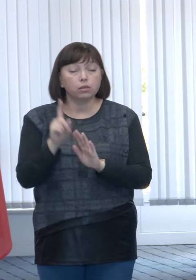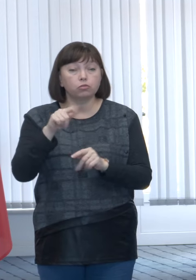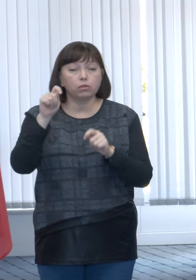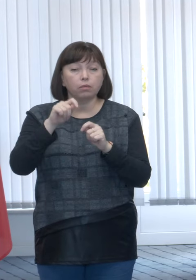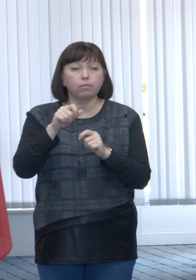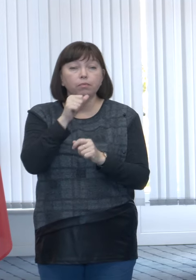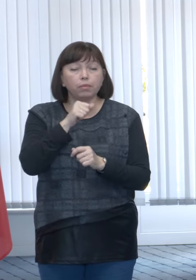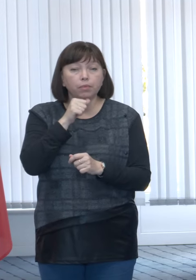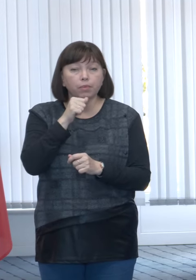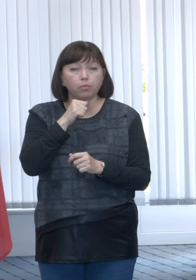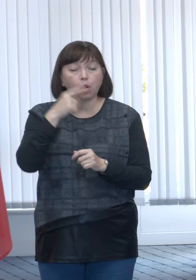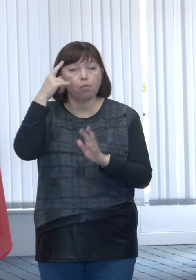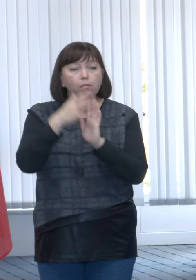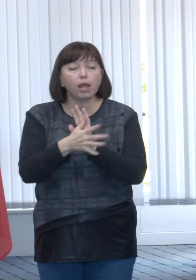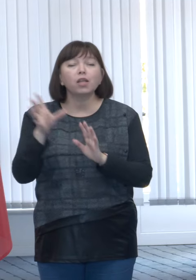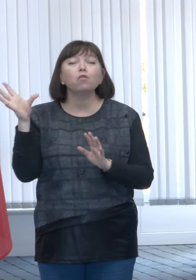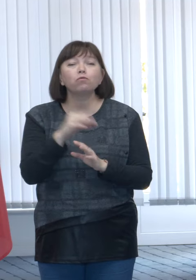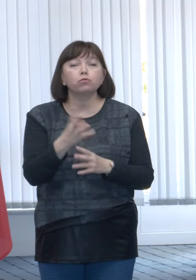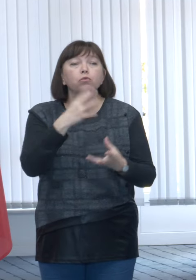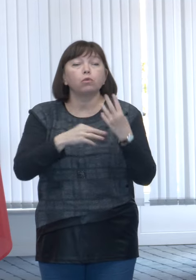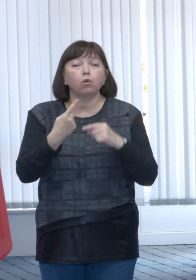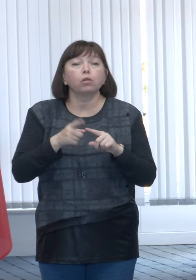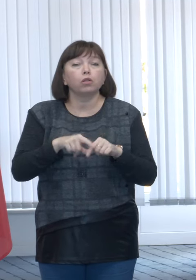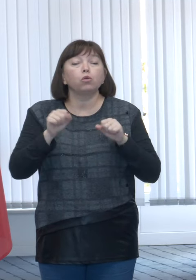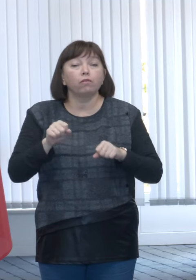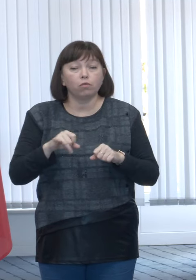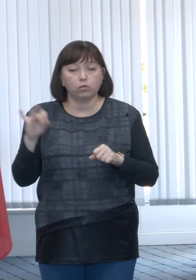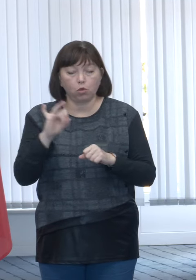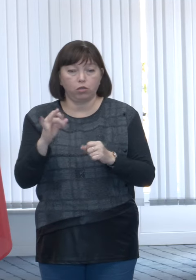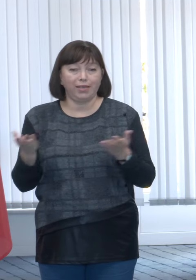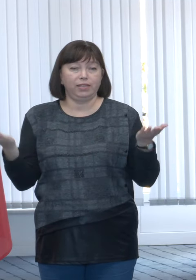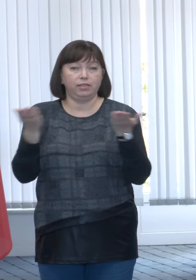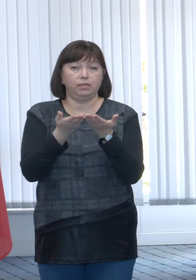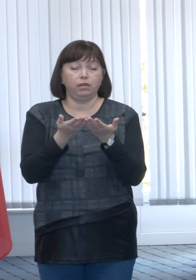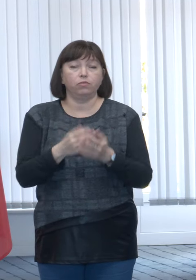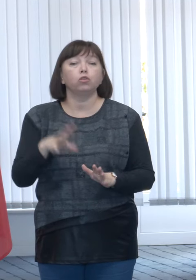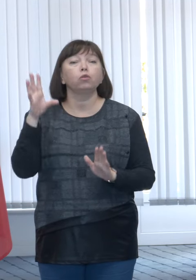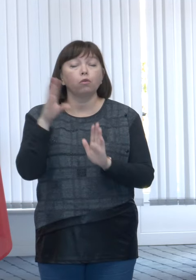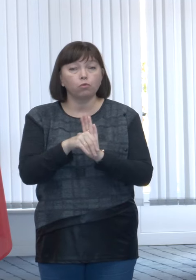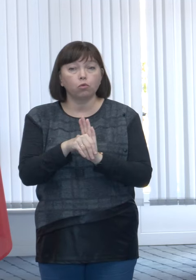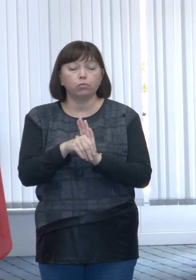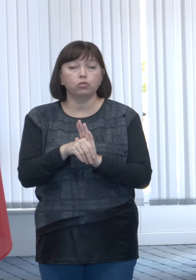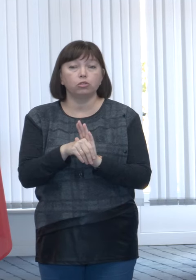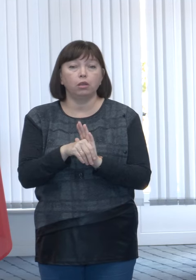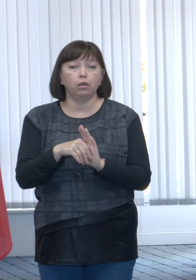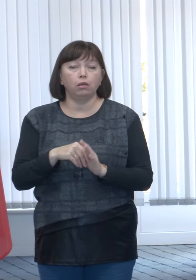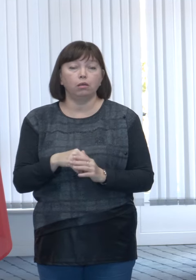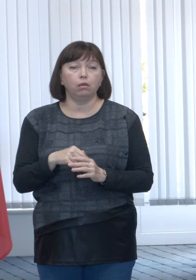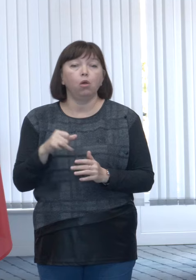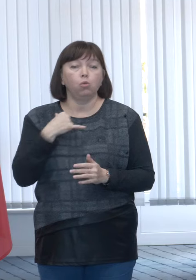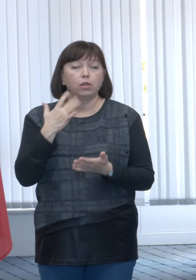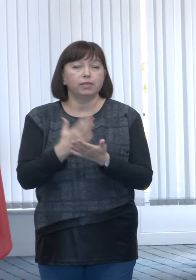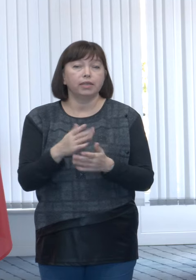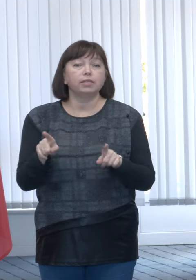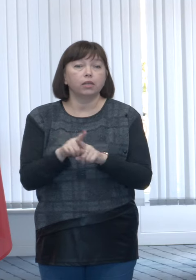să înțelegem toate venitorile posibile și să le probăm. Inclusiv, avem